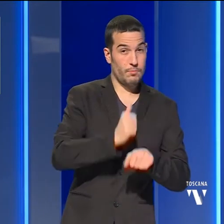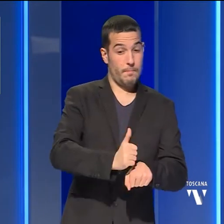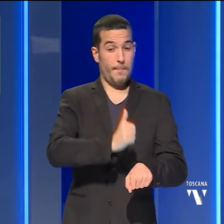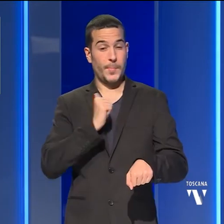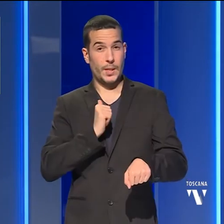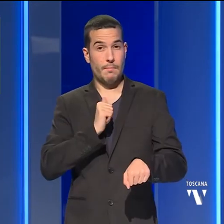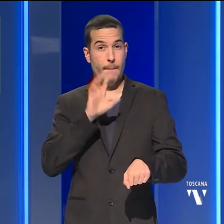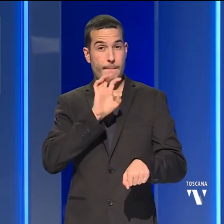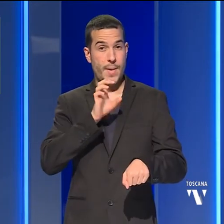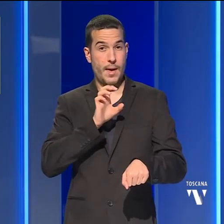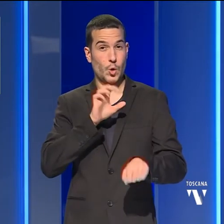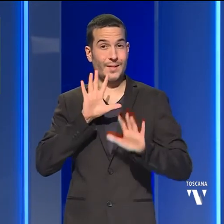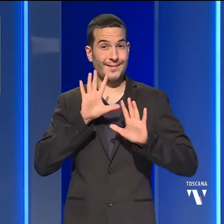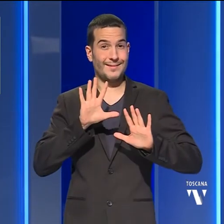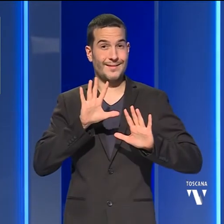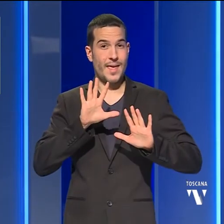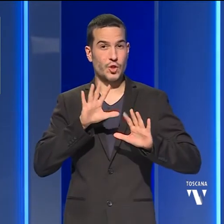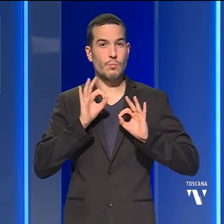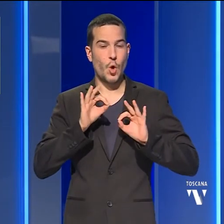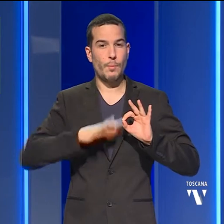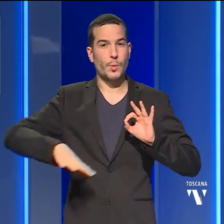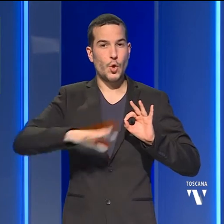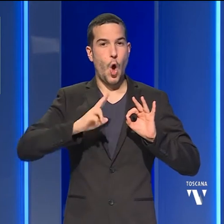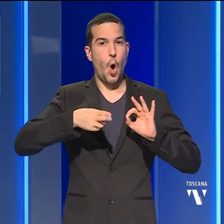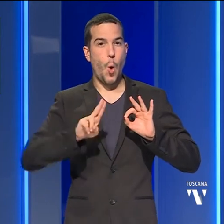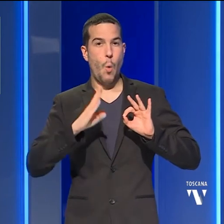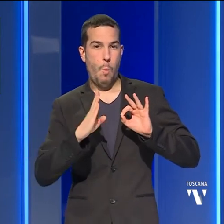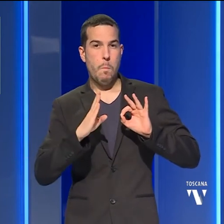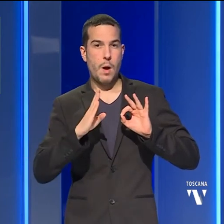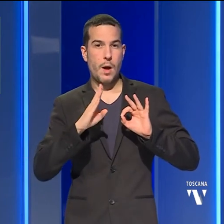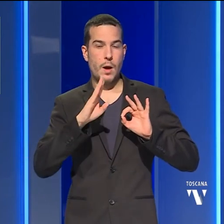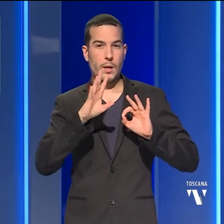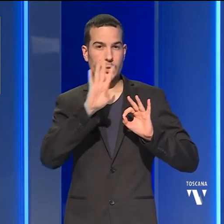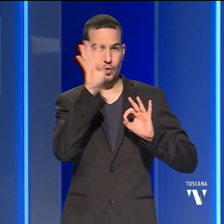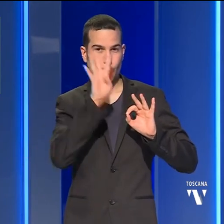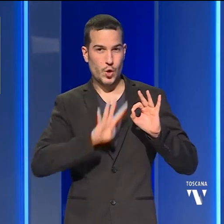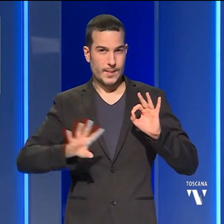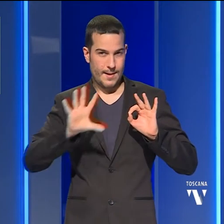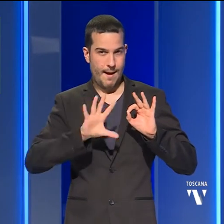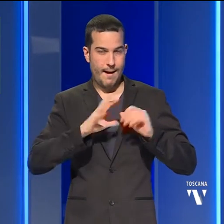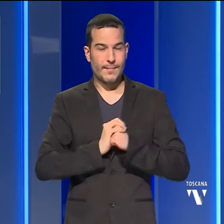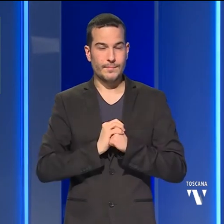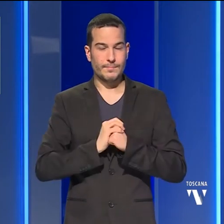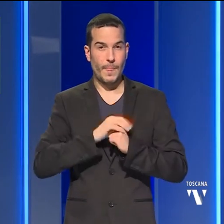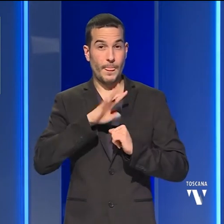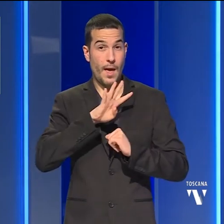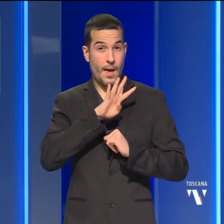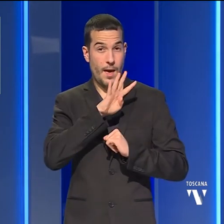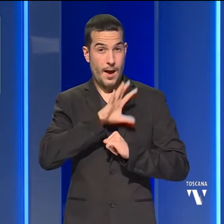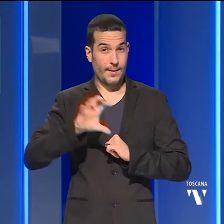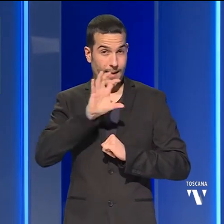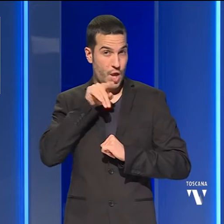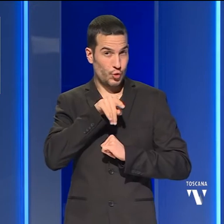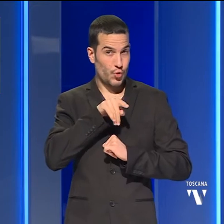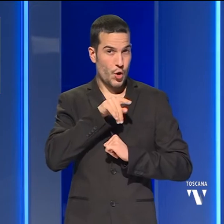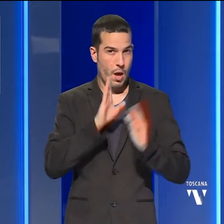nei principali hub della Toscana. La regione, quindi a dispetto di altre che